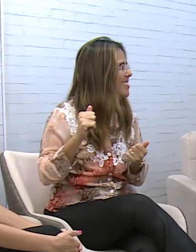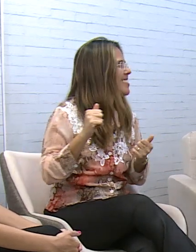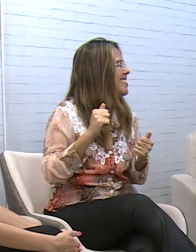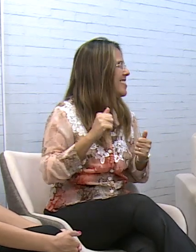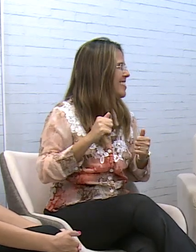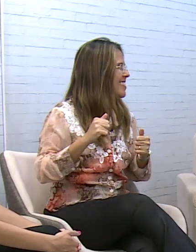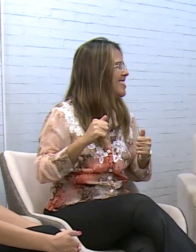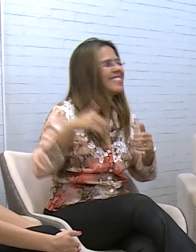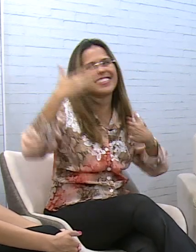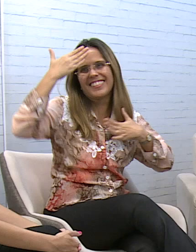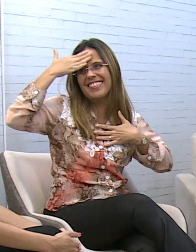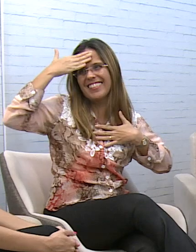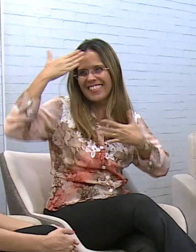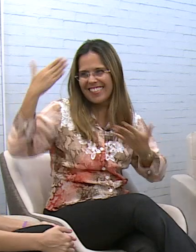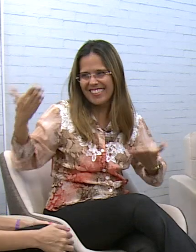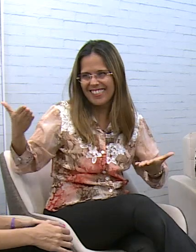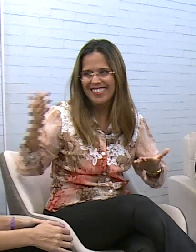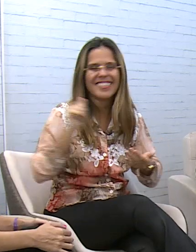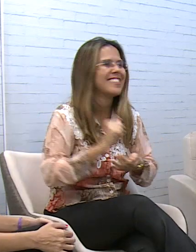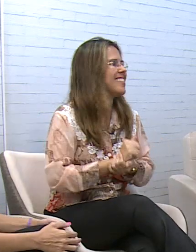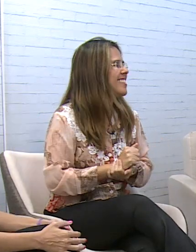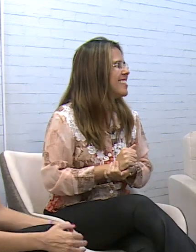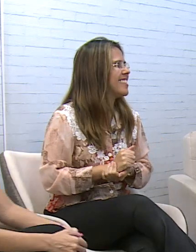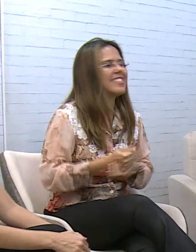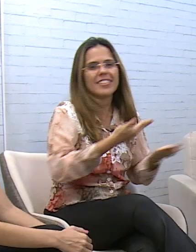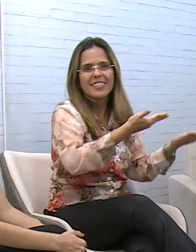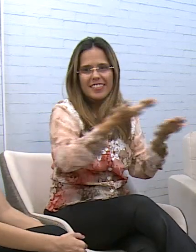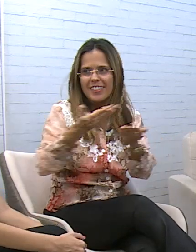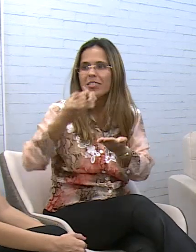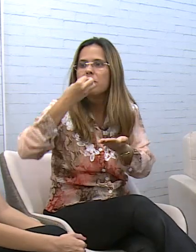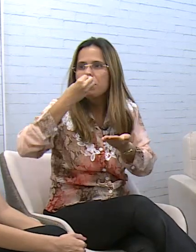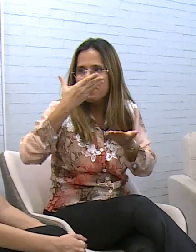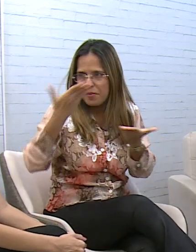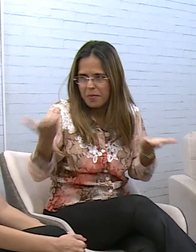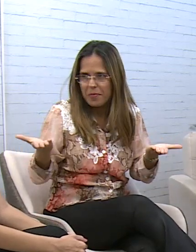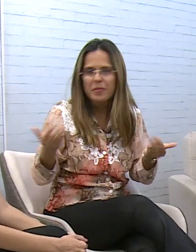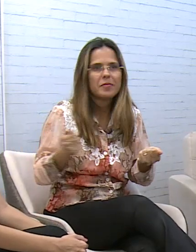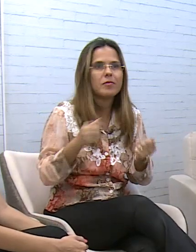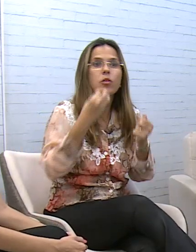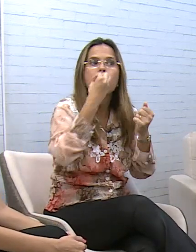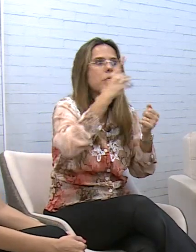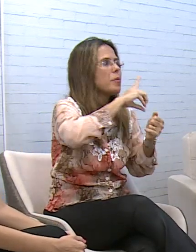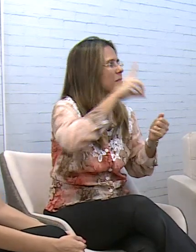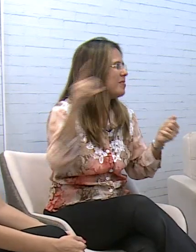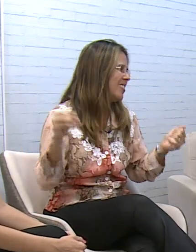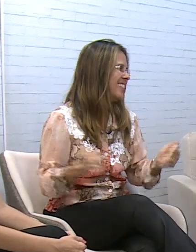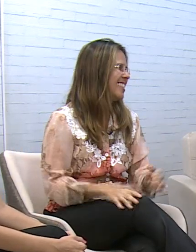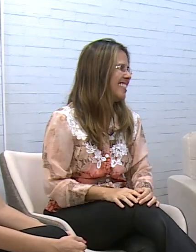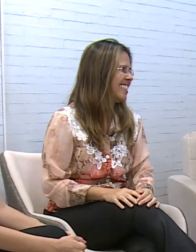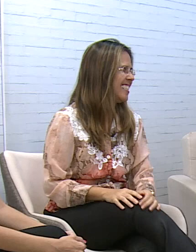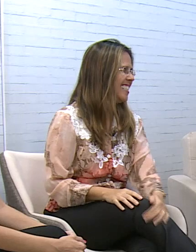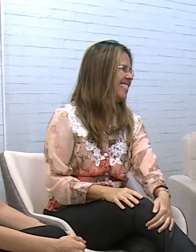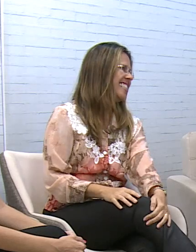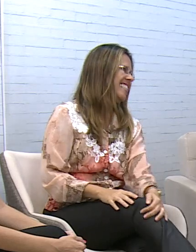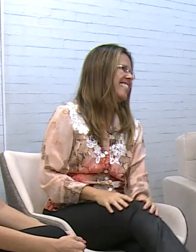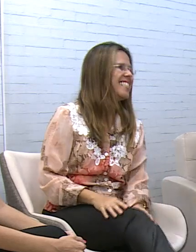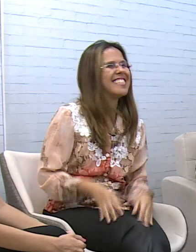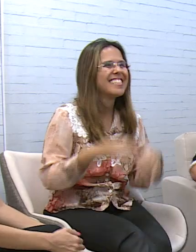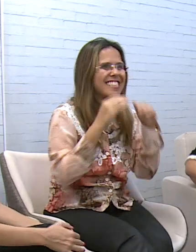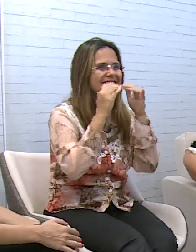Acabou. Obrigada. Obrigada pela sua presença aqui no Bem Assim, tá? Bom dia, meninas. Bom dia. Obrigada. Você